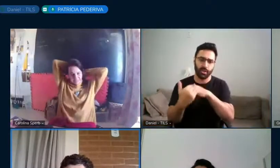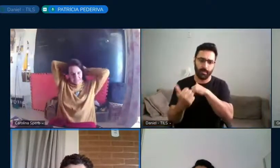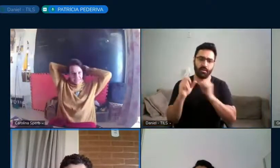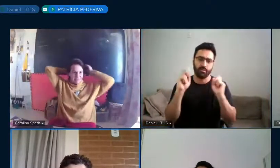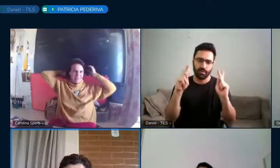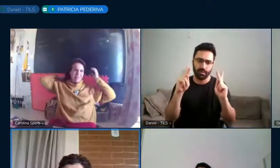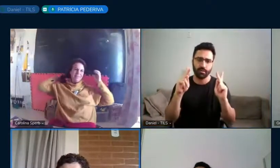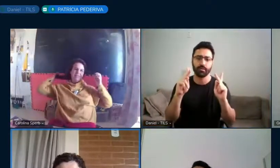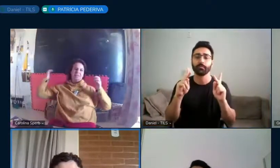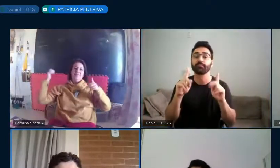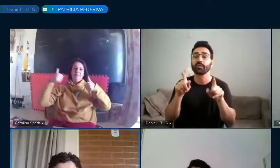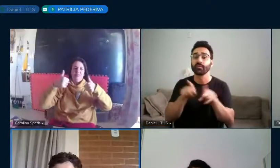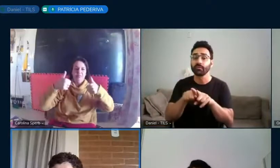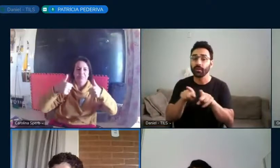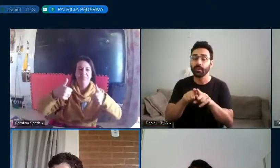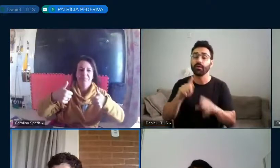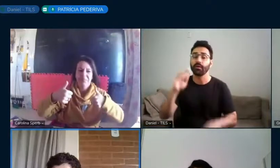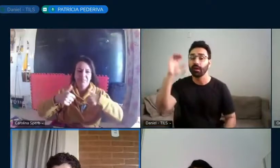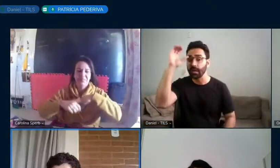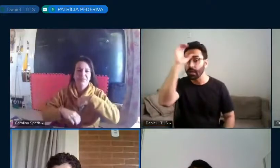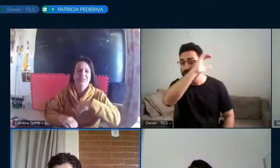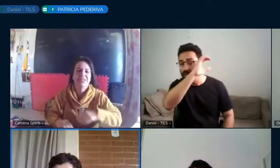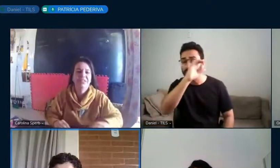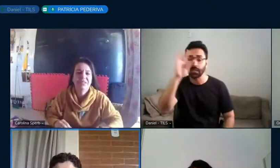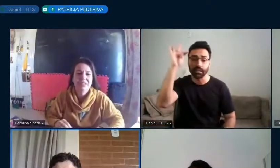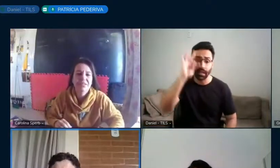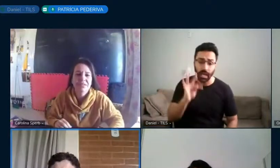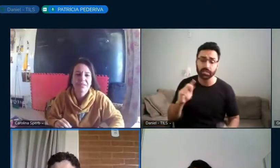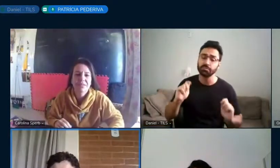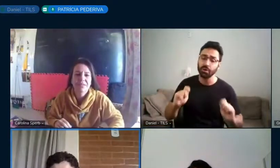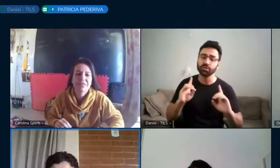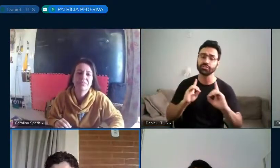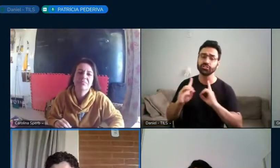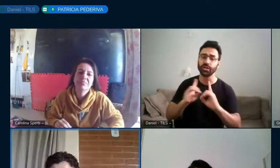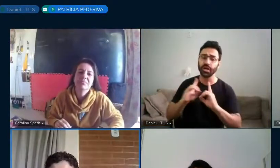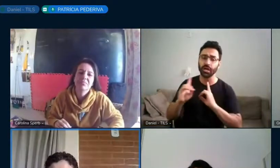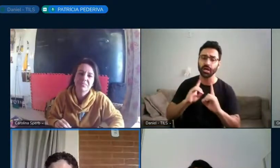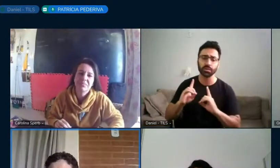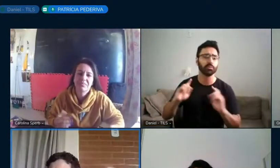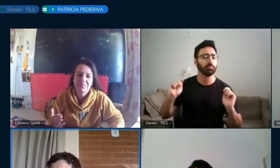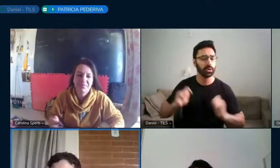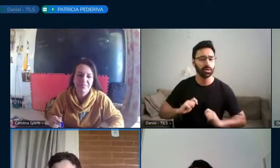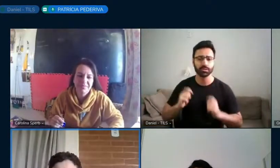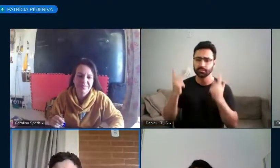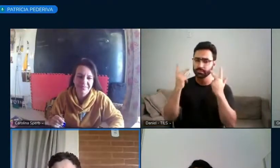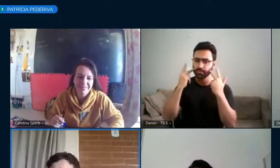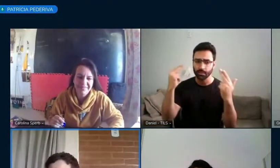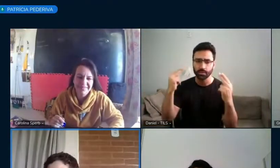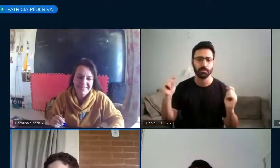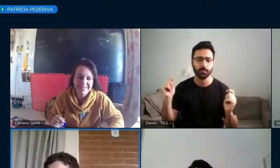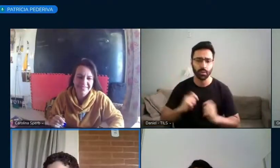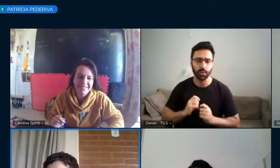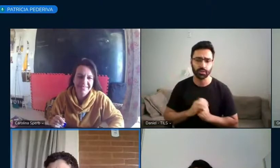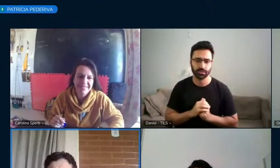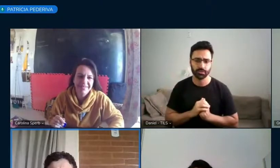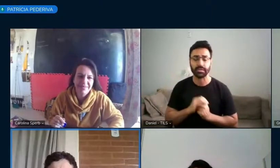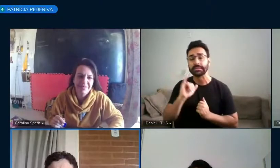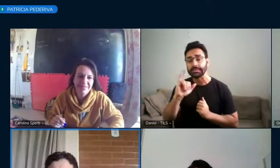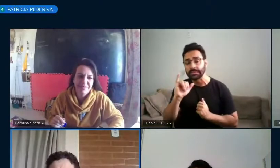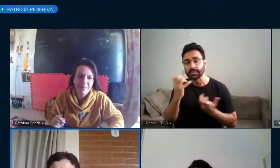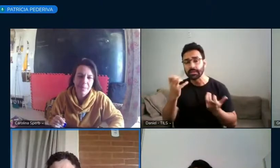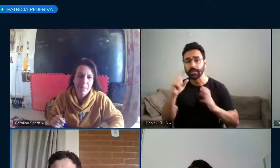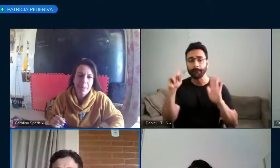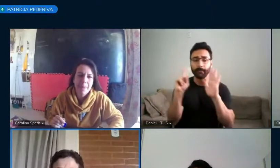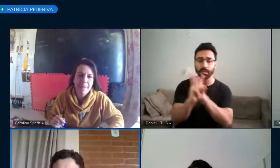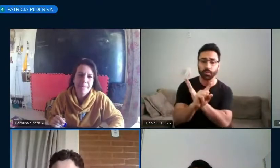dialogar, Carolina e Tatiana, da maneira que vocês quiserem. Simultaneamente. Se você quiser fazer alguma questão para ela,